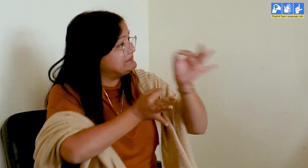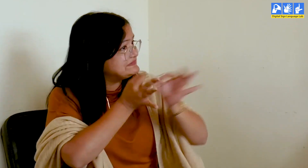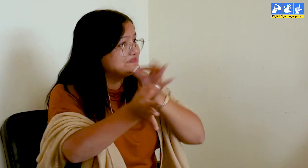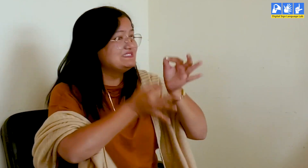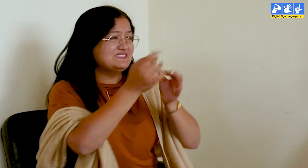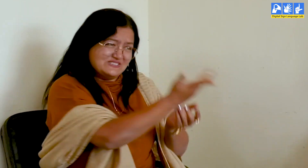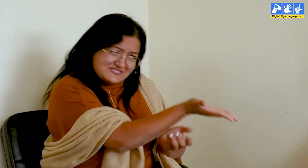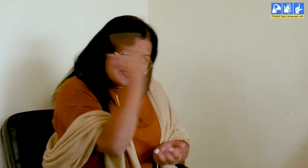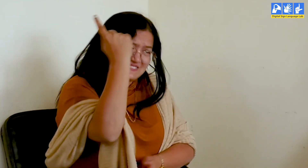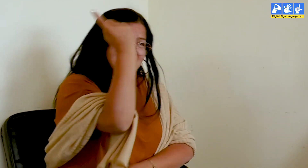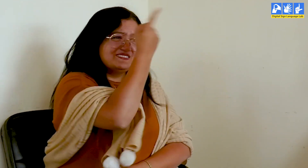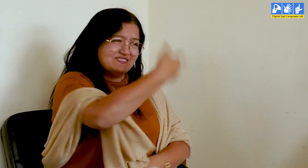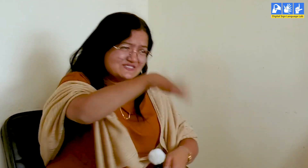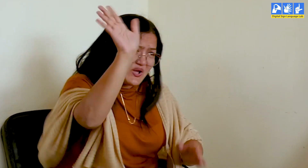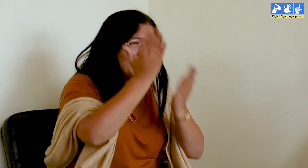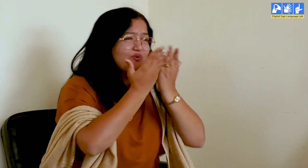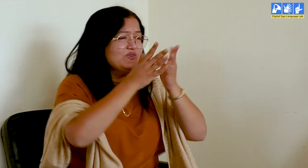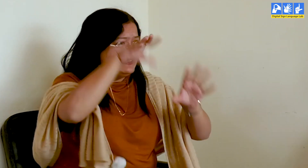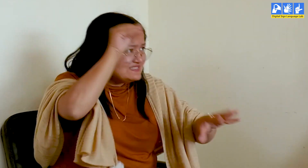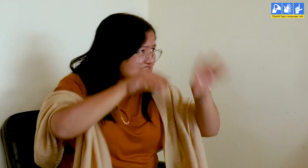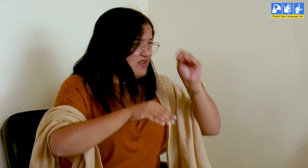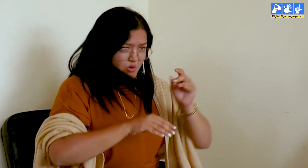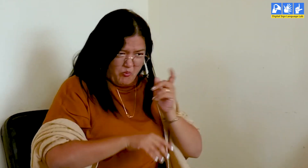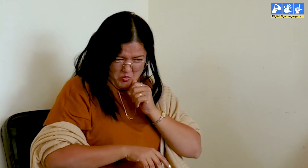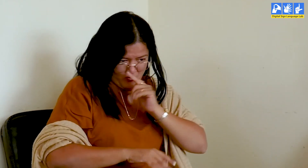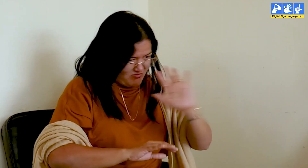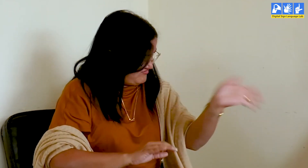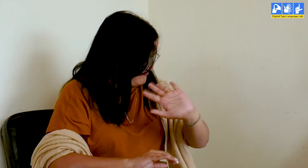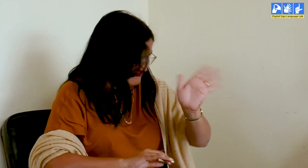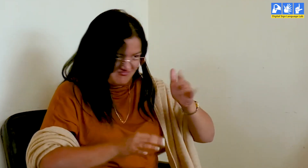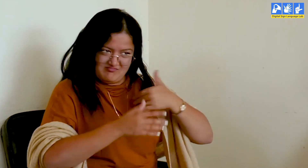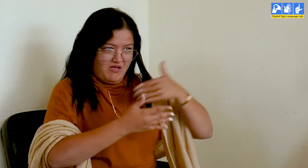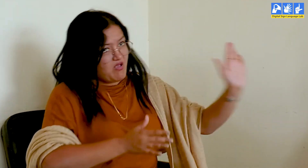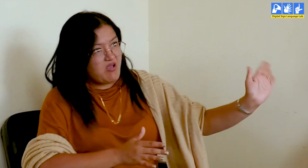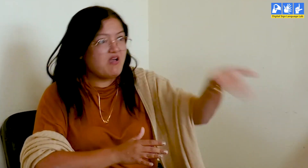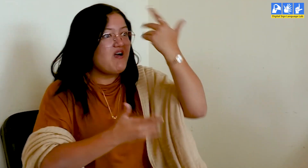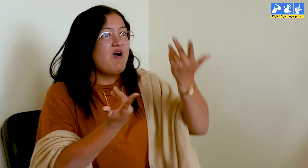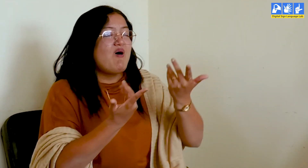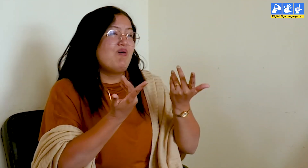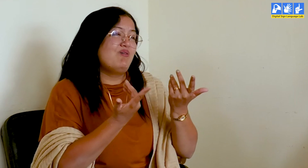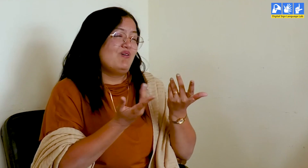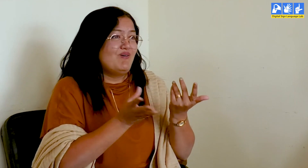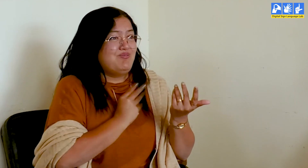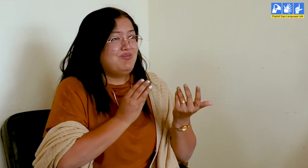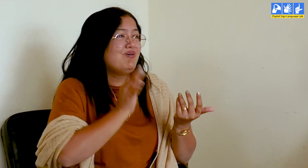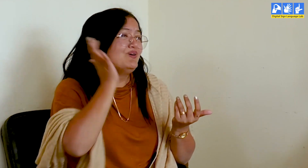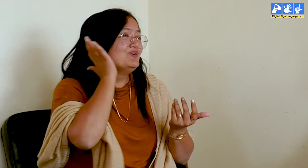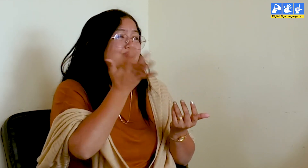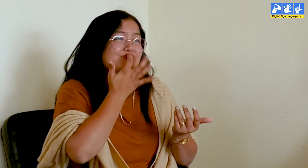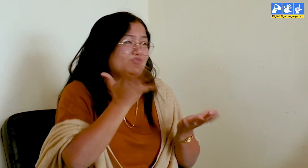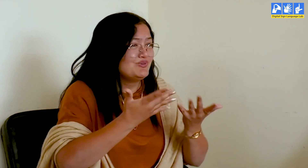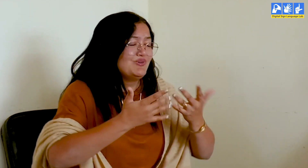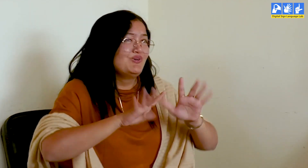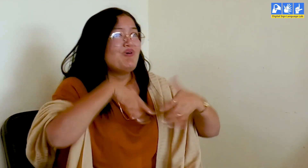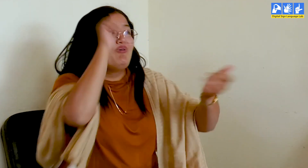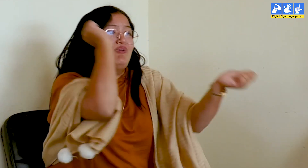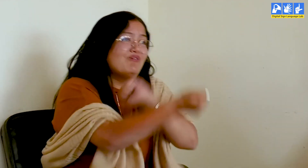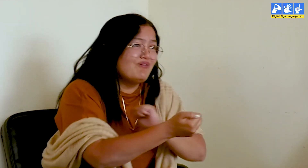को समझाया कि अप अपनी बच्ची को स्कूल भेजो पढ़ाओ लिखाओ माने का कि नहीं नहीं हमें डर है ये बदिर है बार गई और कोई